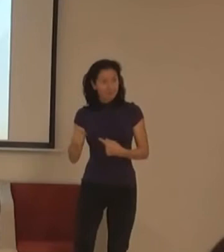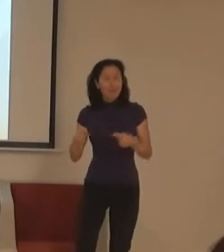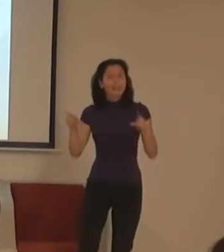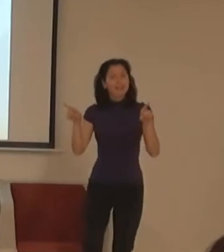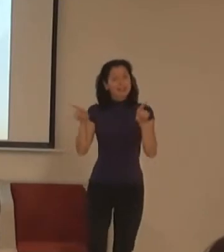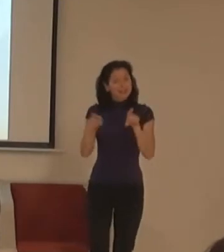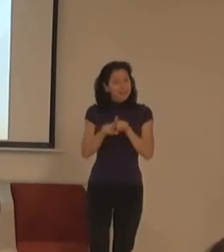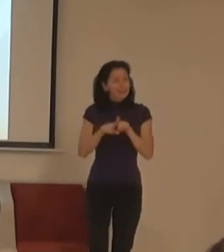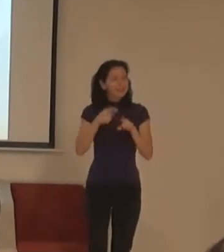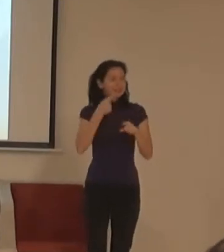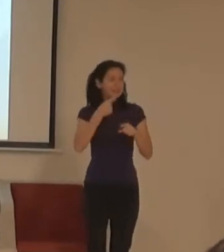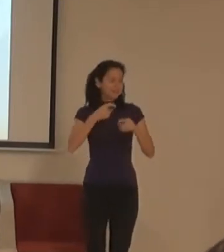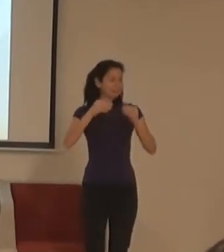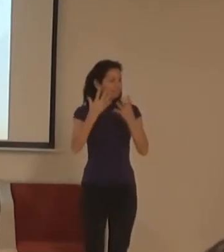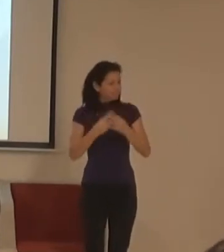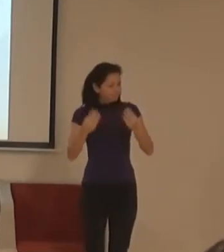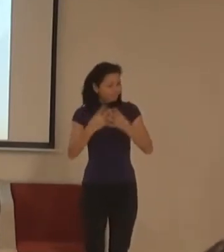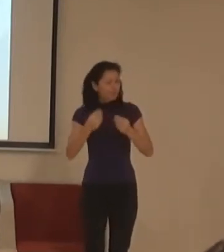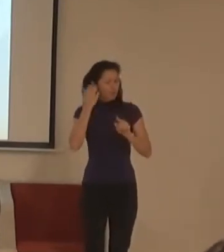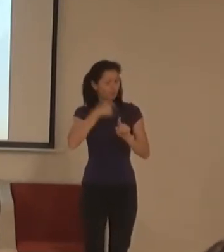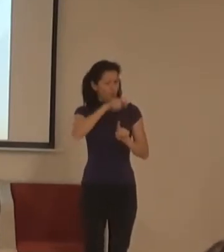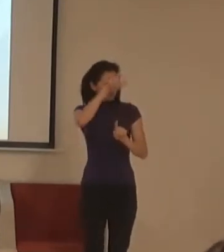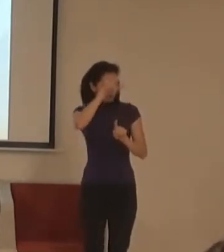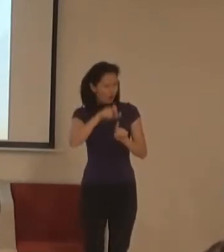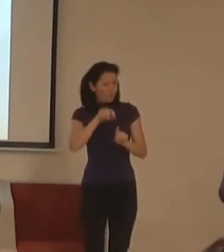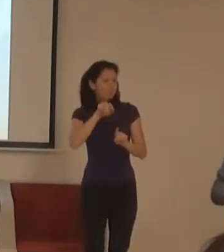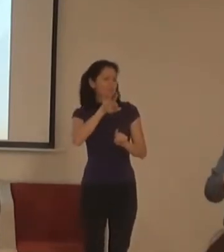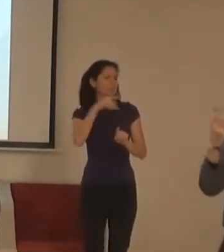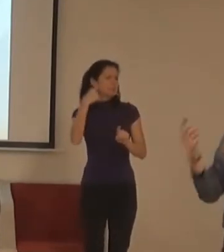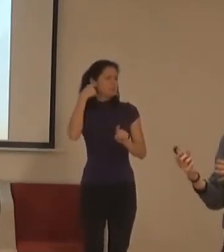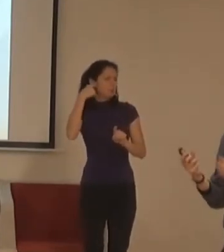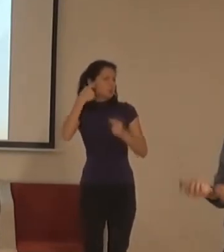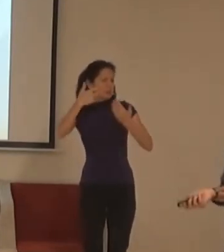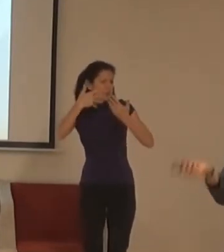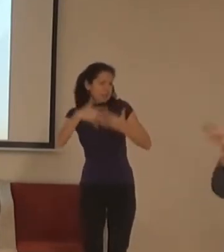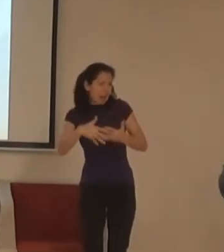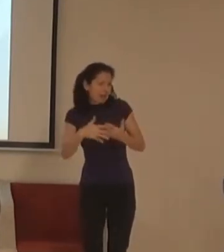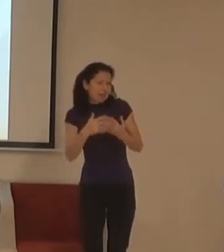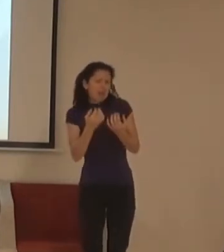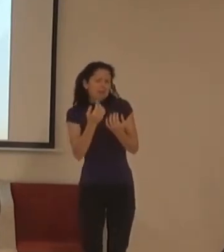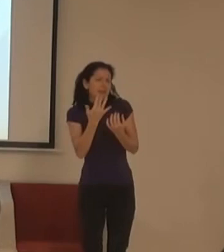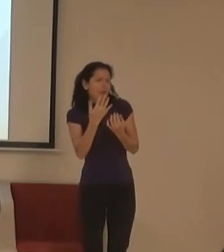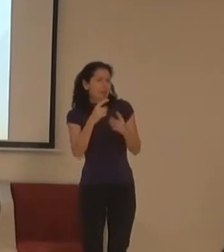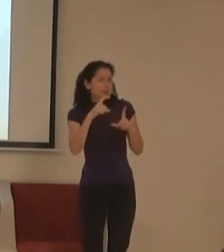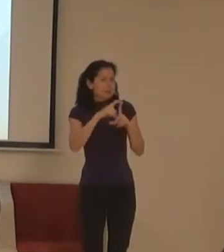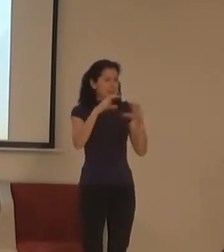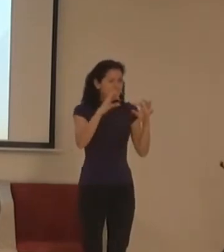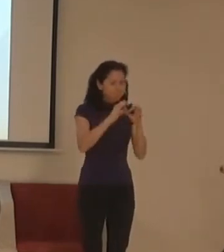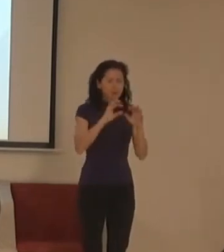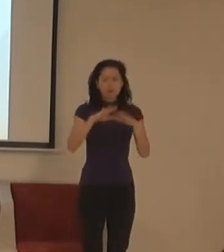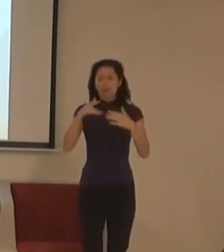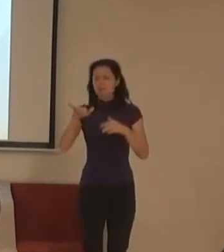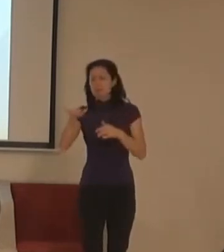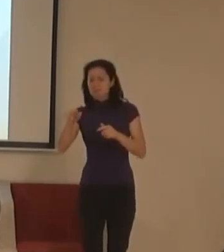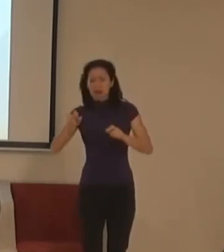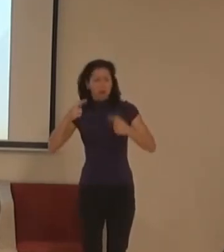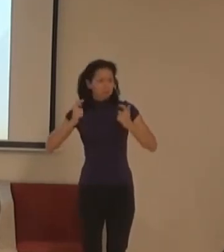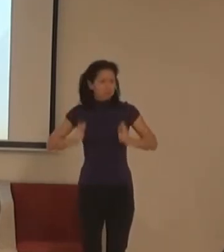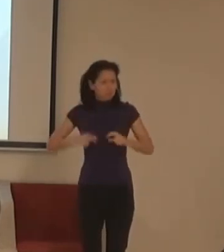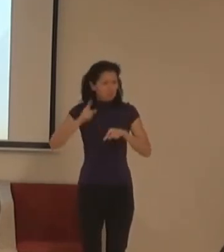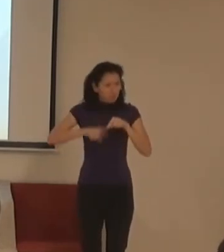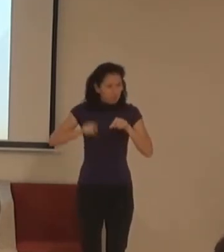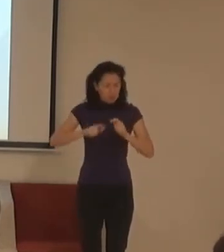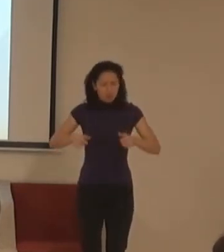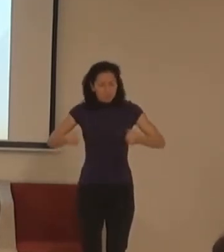ztrátu decibelů, takovou sluchovou ztrátu, nebo jezdí na elektrickém, nebo mechanickém vozíku, nebo má merle, nebo